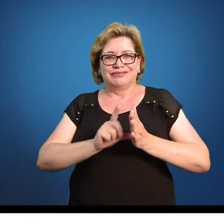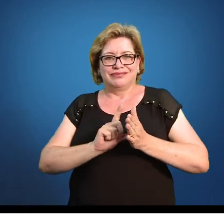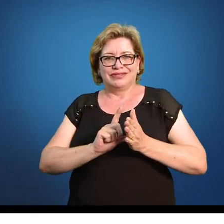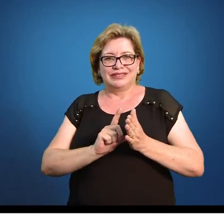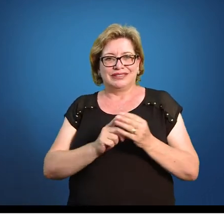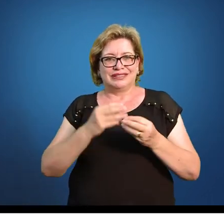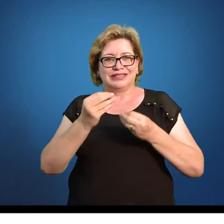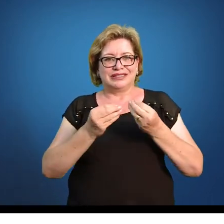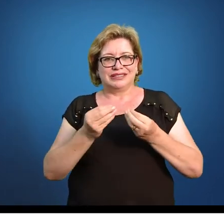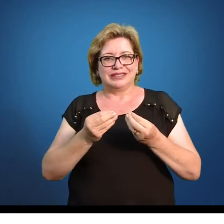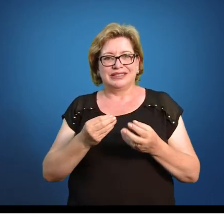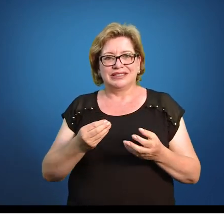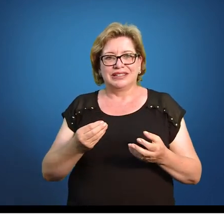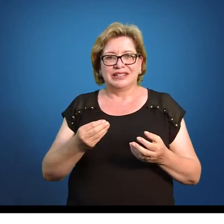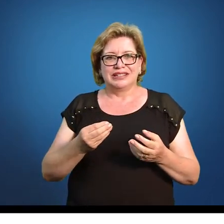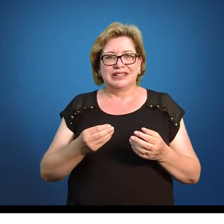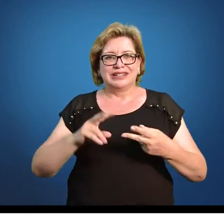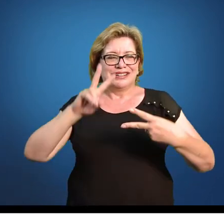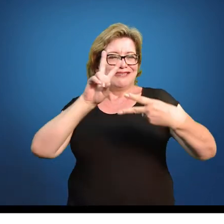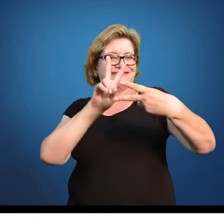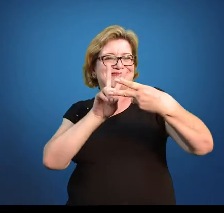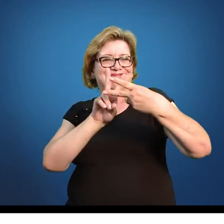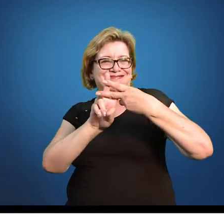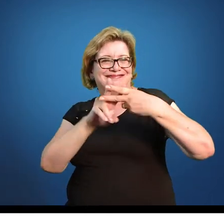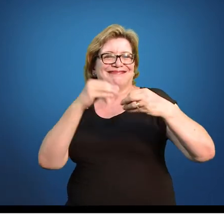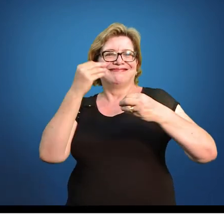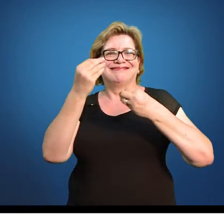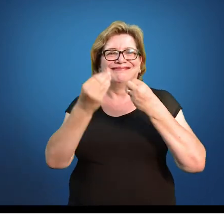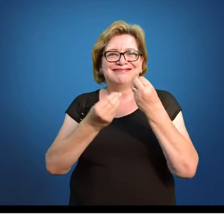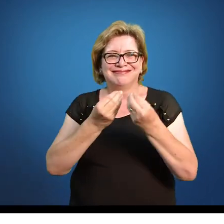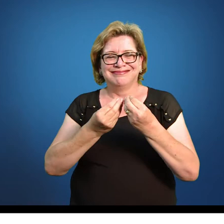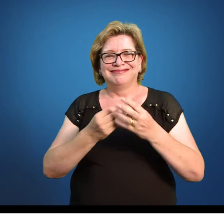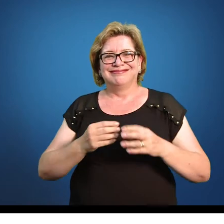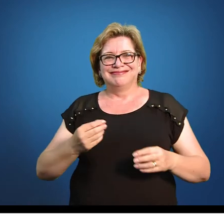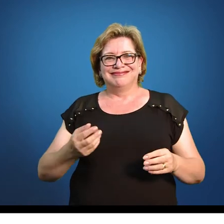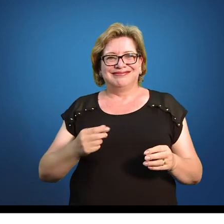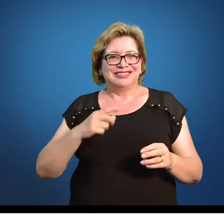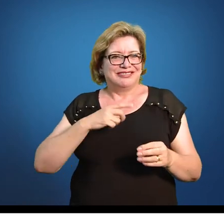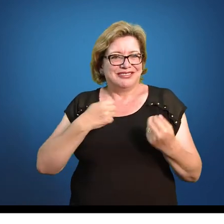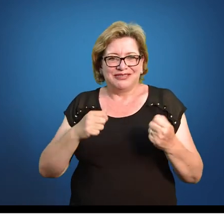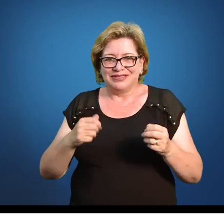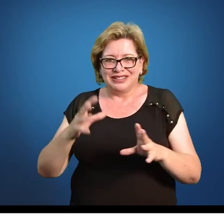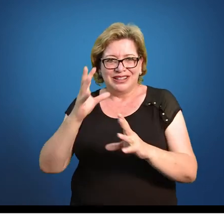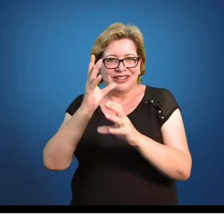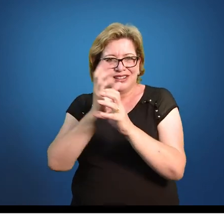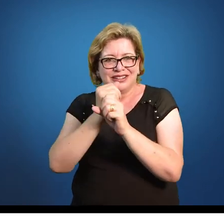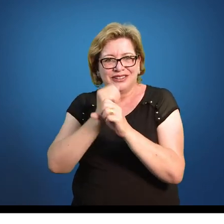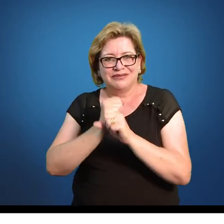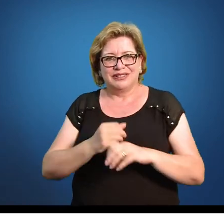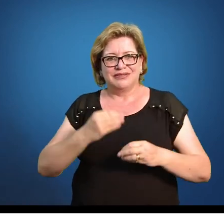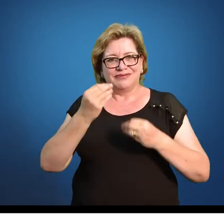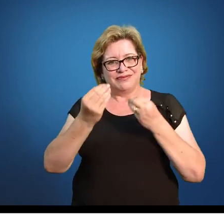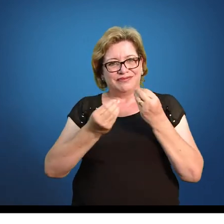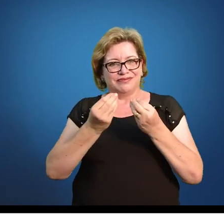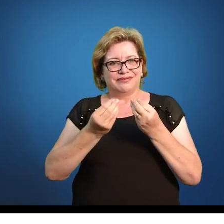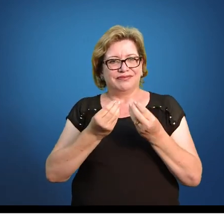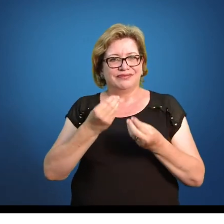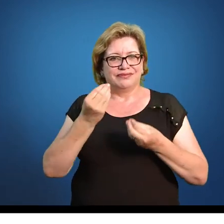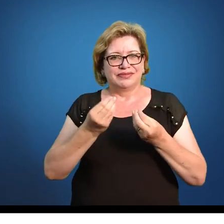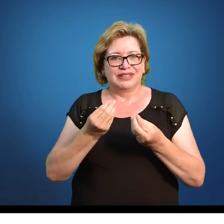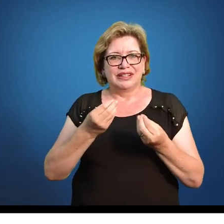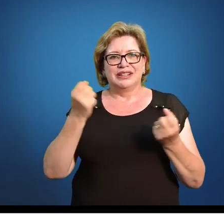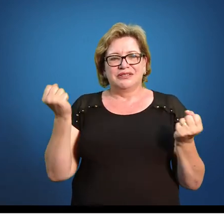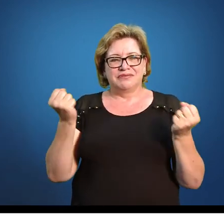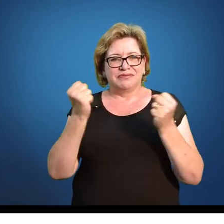colocava um jogo da velha, né? Agora é hashtag, fica mais bonito, né? Então, não tem necessidade de somar aquilo ali. Por quê? Porque aquele valor pode ser um valor